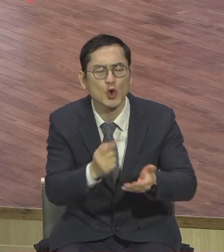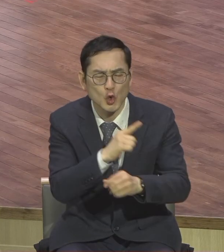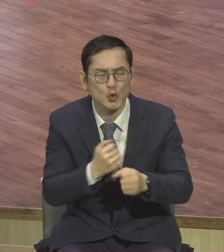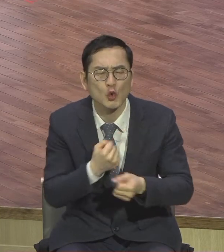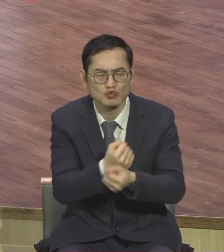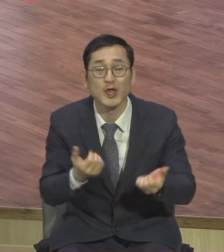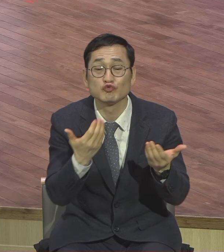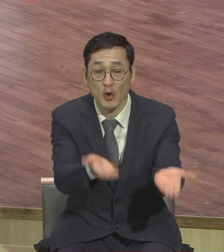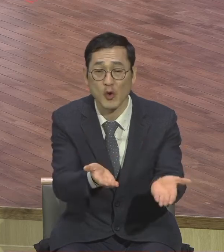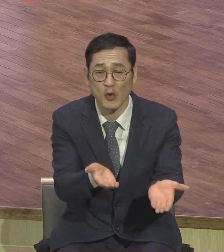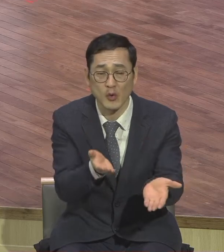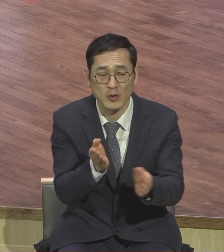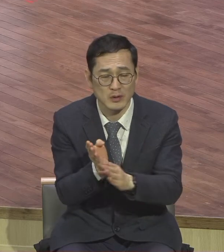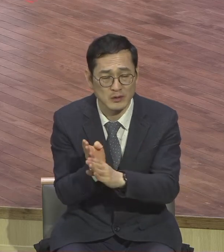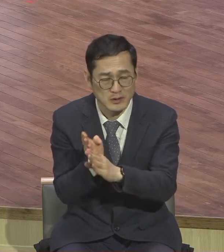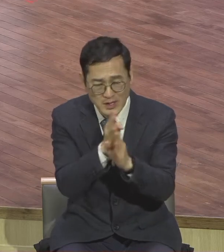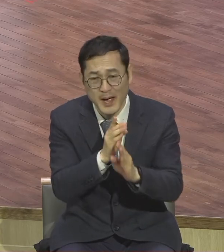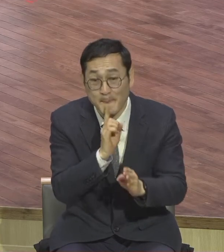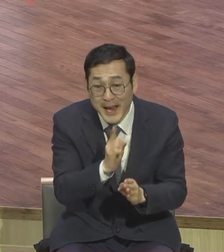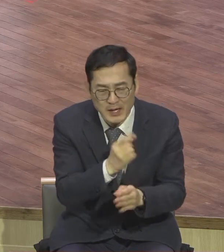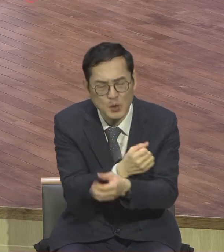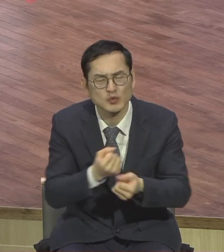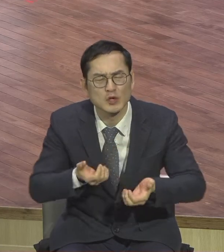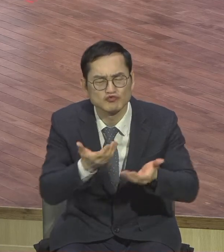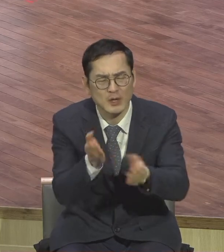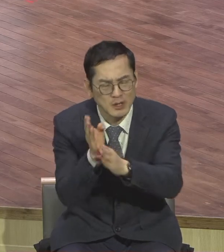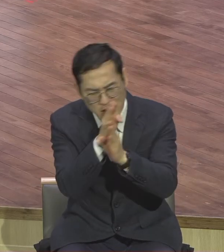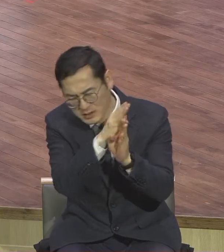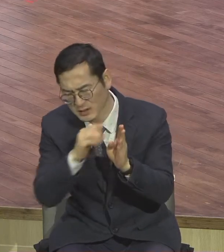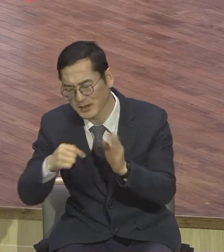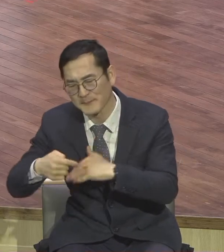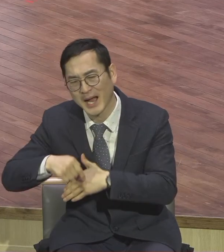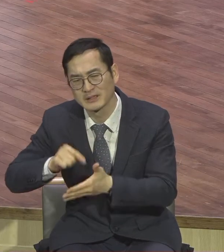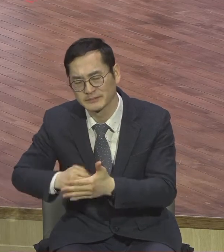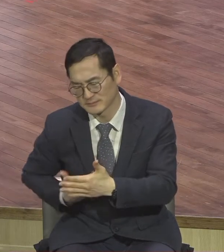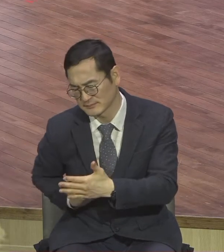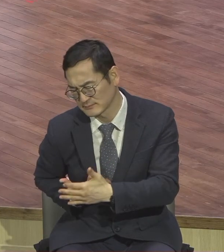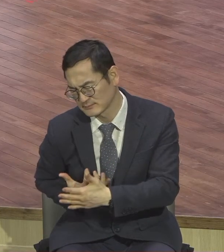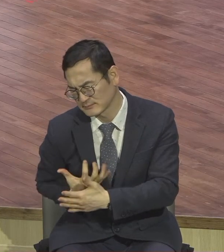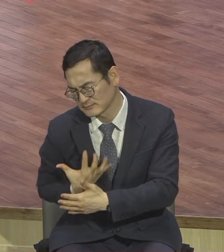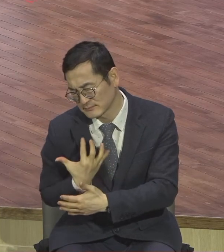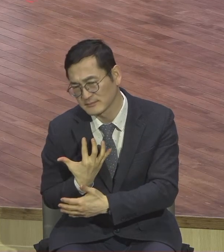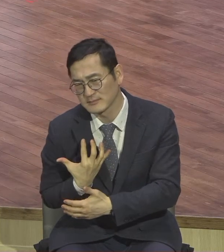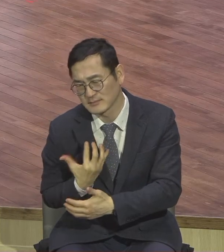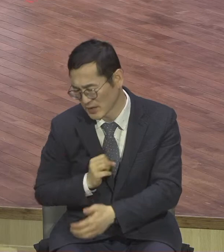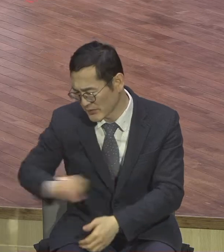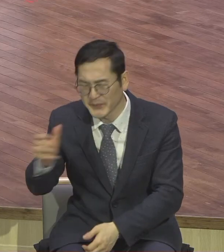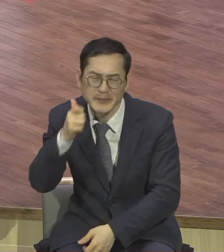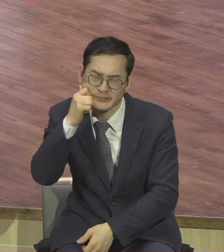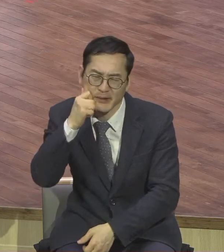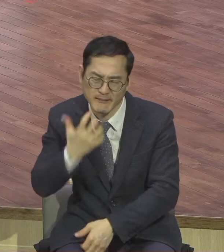말하는 순간에도 마음에는 분노와 원한이 남아있다.